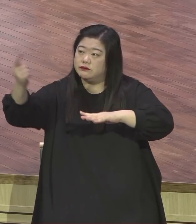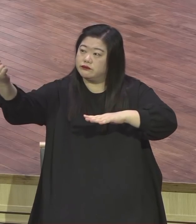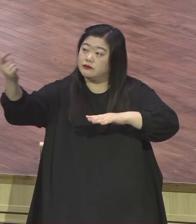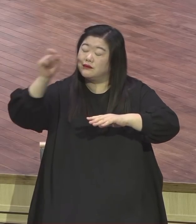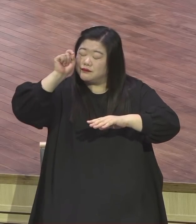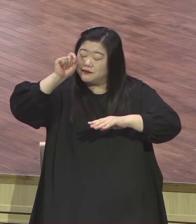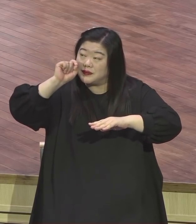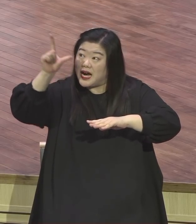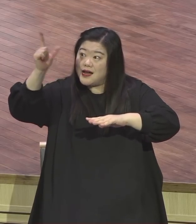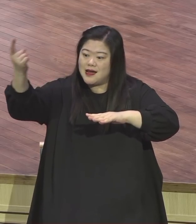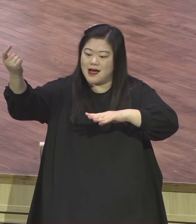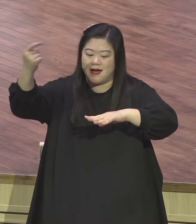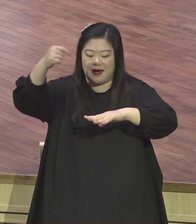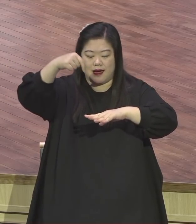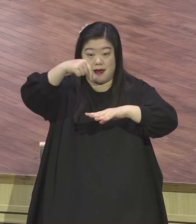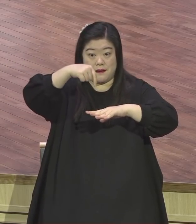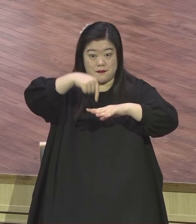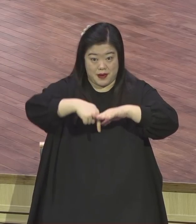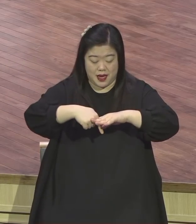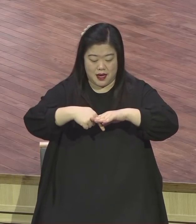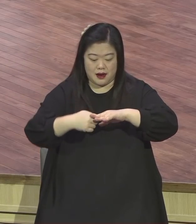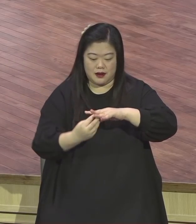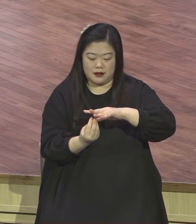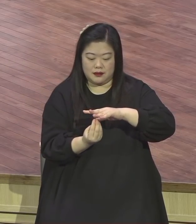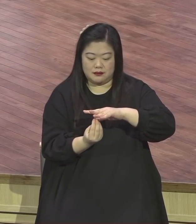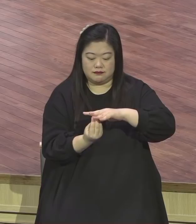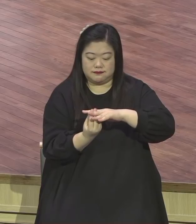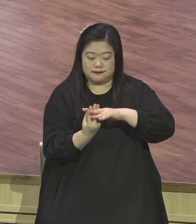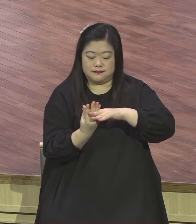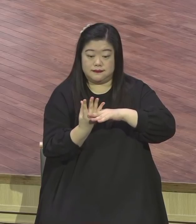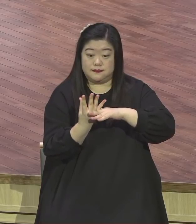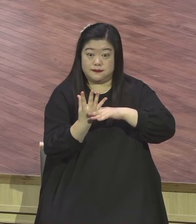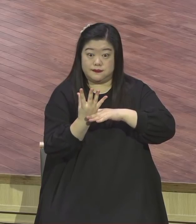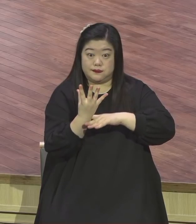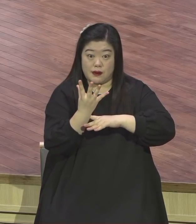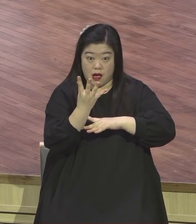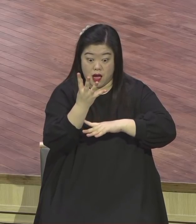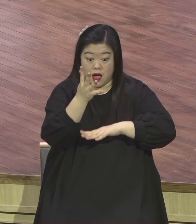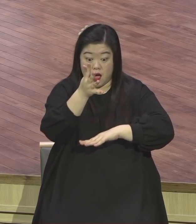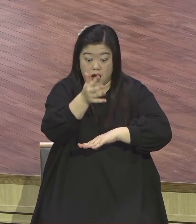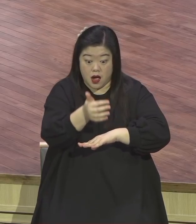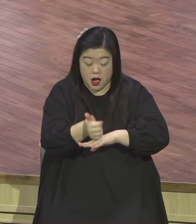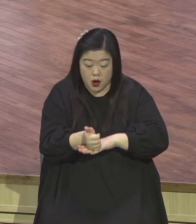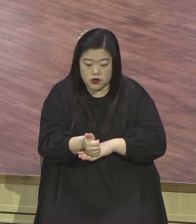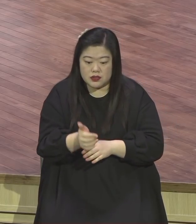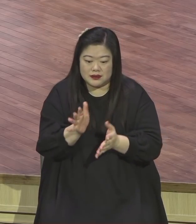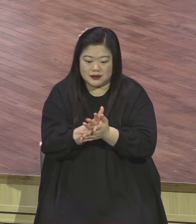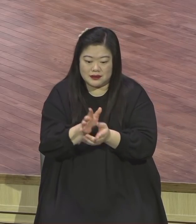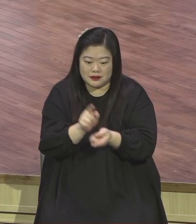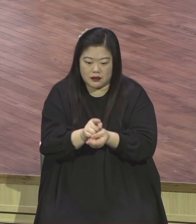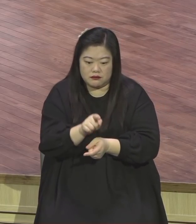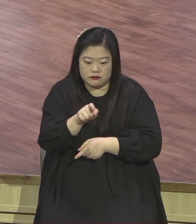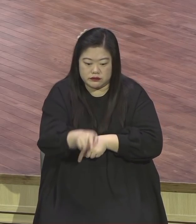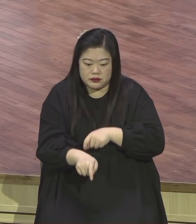그 말씀을 실제로 삶 속에 적용해서 100배의 결실을 맺는다라는 말씀이